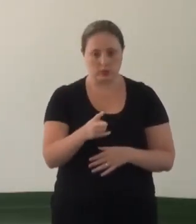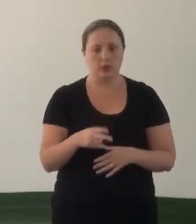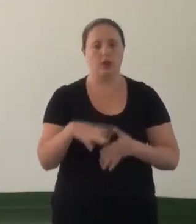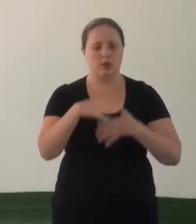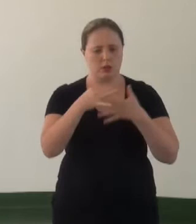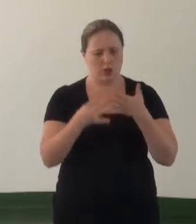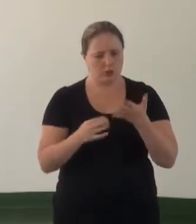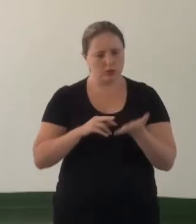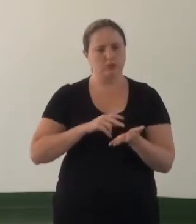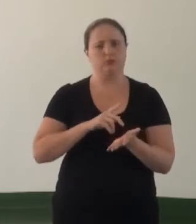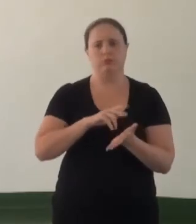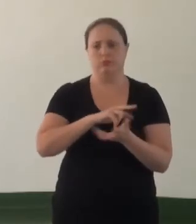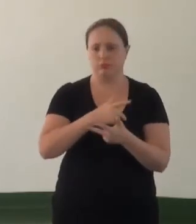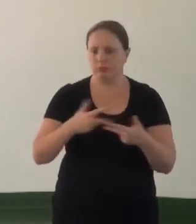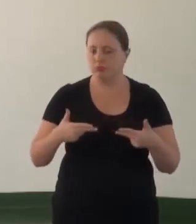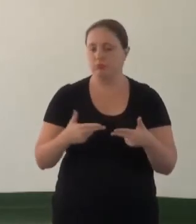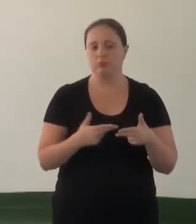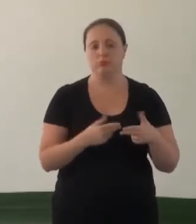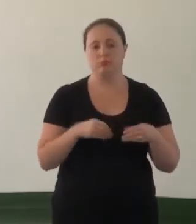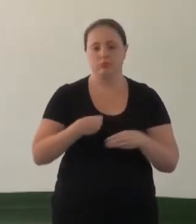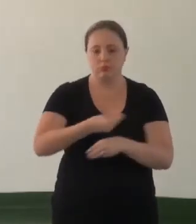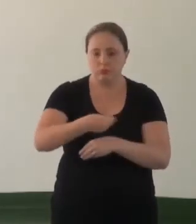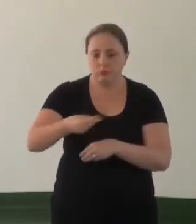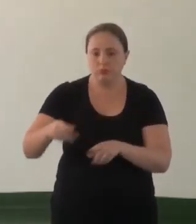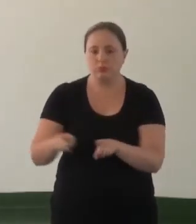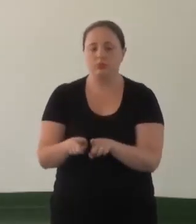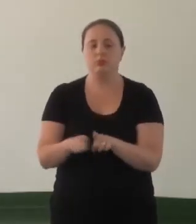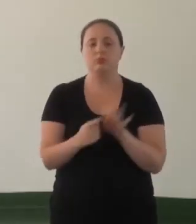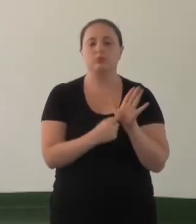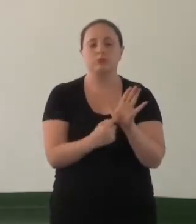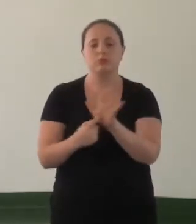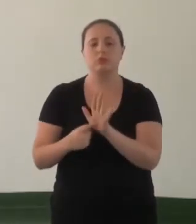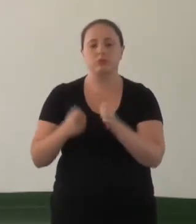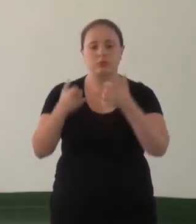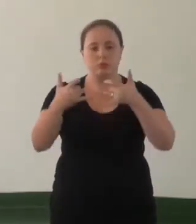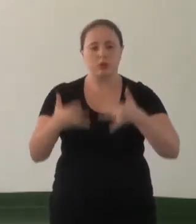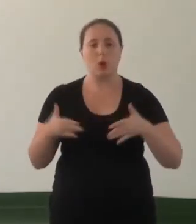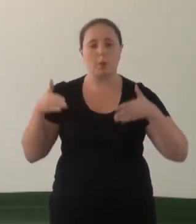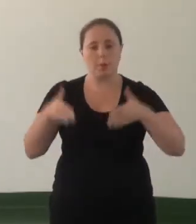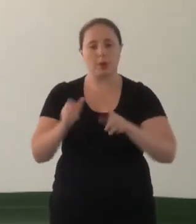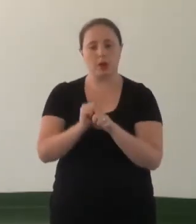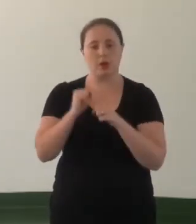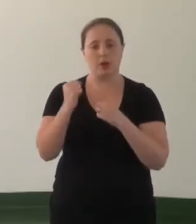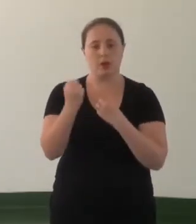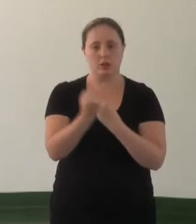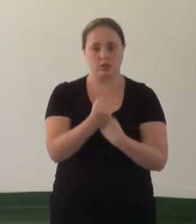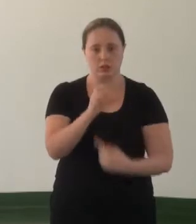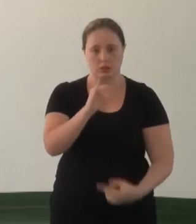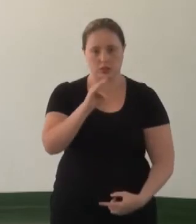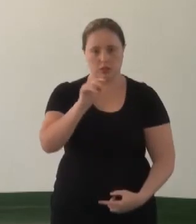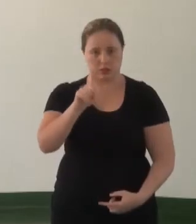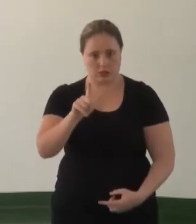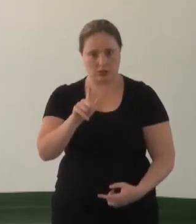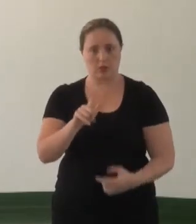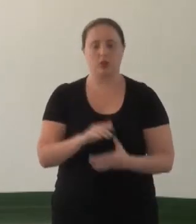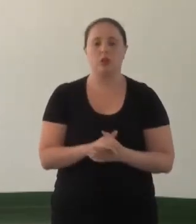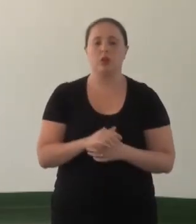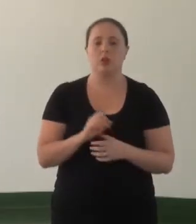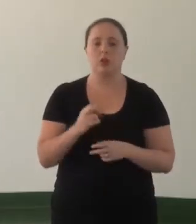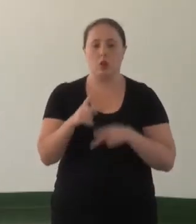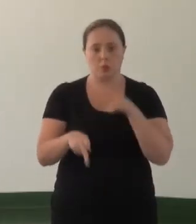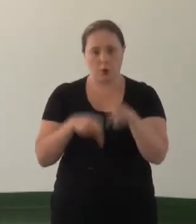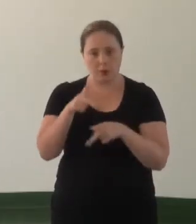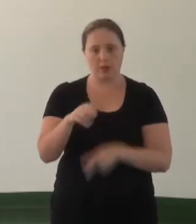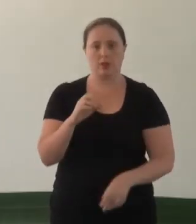cartilhas e outros instrumentos de mobilização, sensibilização, com a participação da sociedade civil, com o tema população, pelo